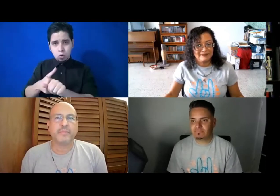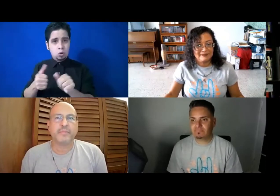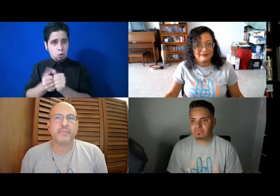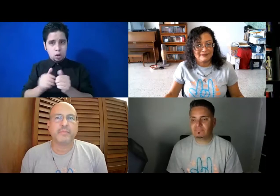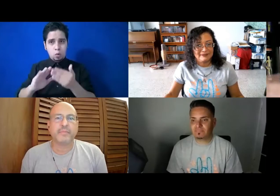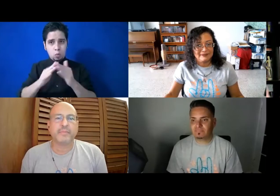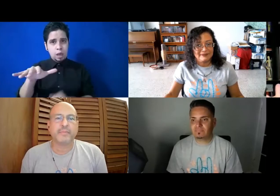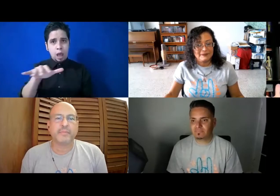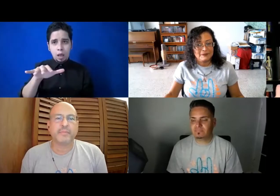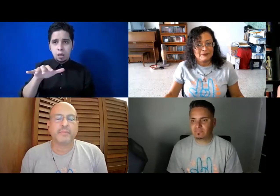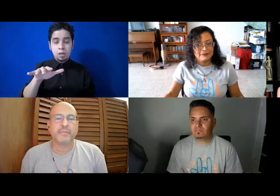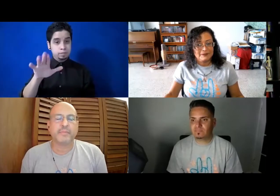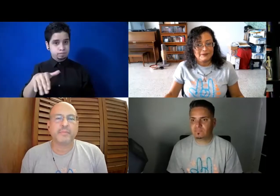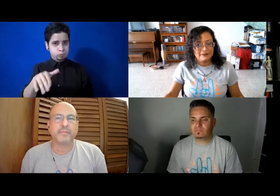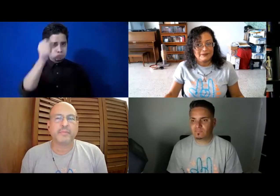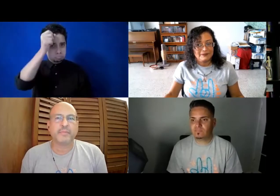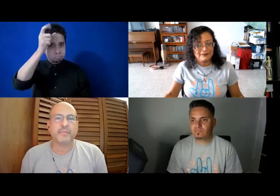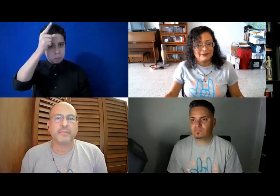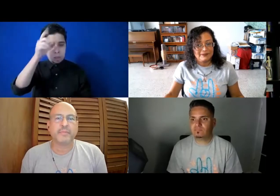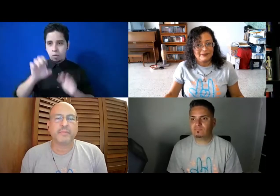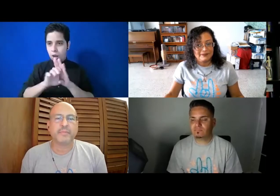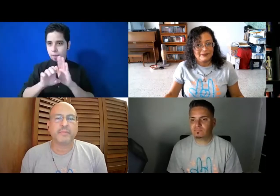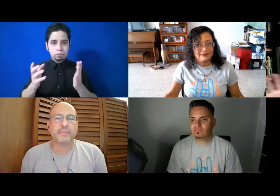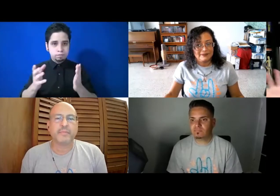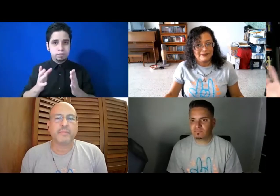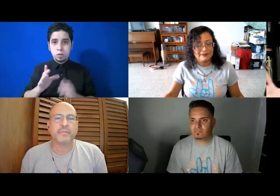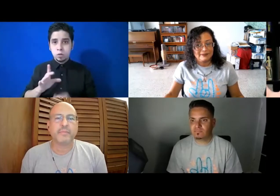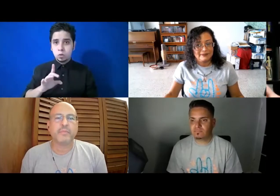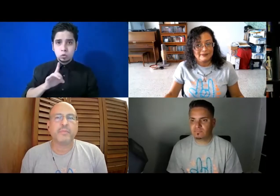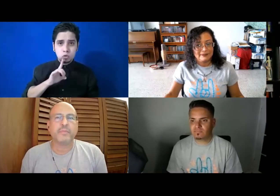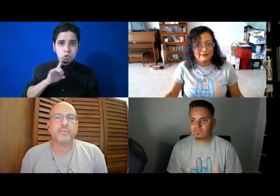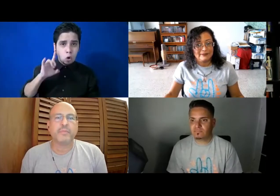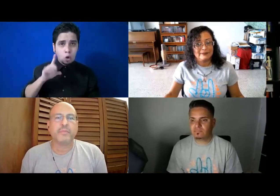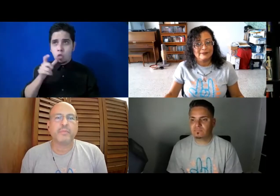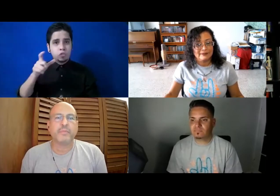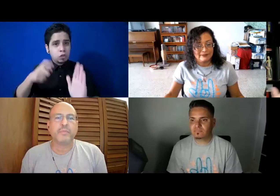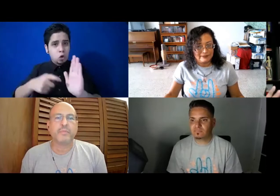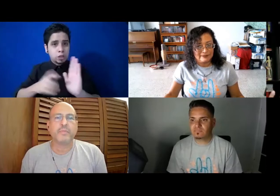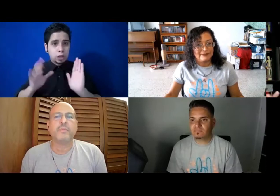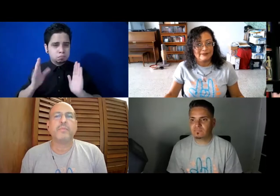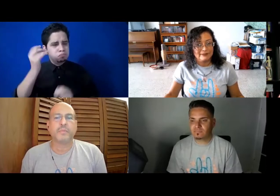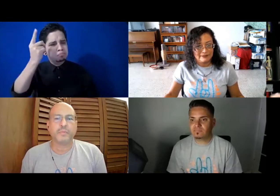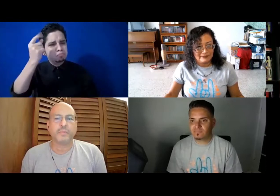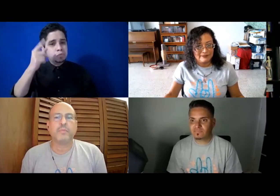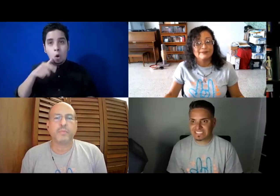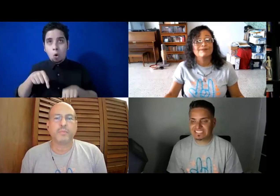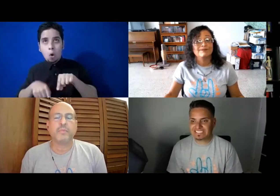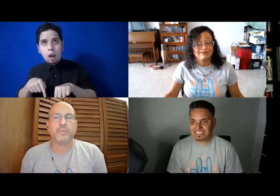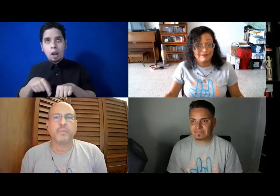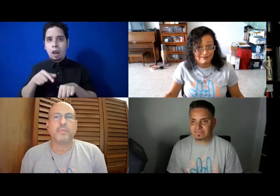que el impedimento no es invisible porque la gente no se da cuenta rápido cuando uno tiene problemas de audición,